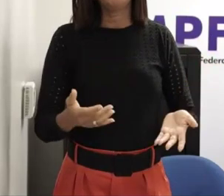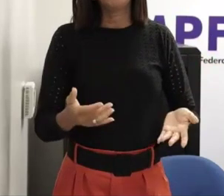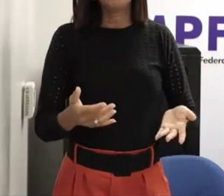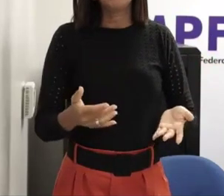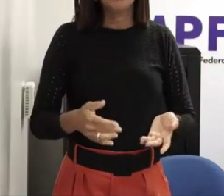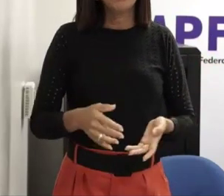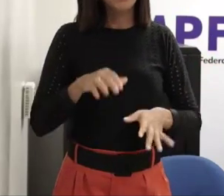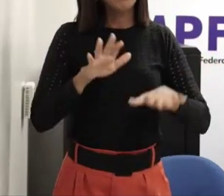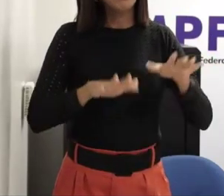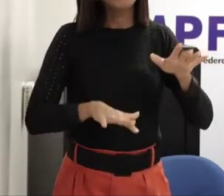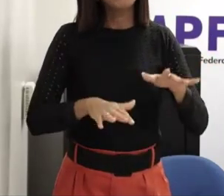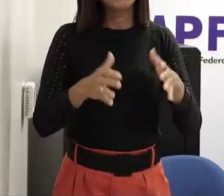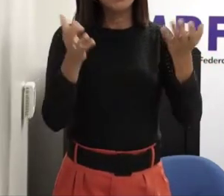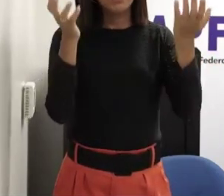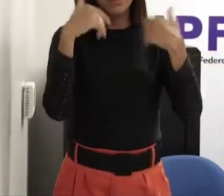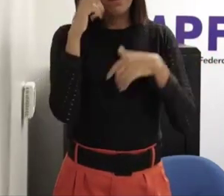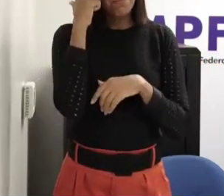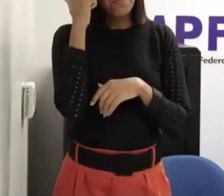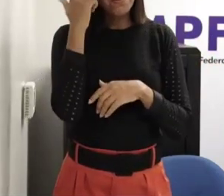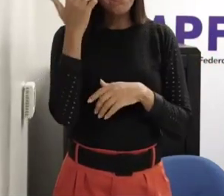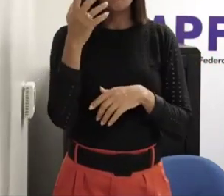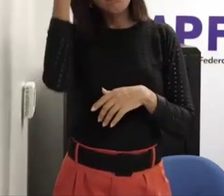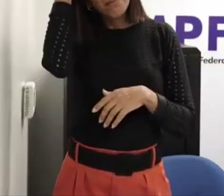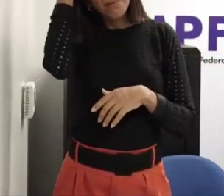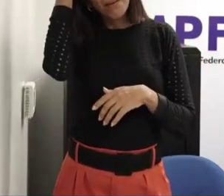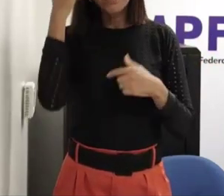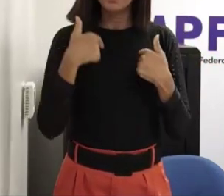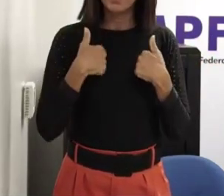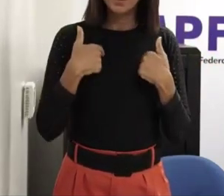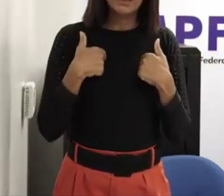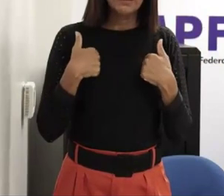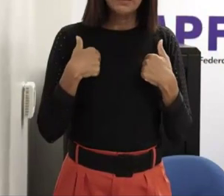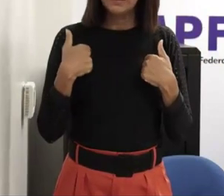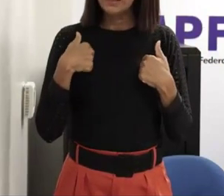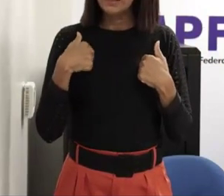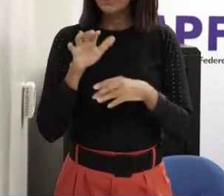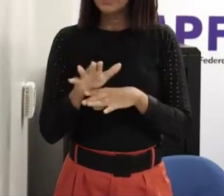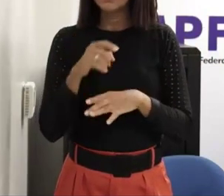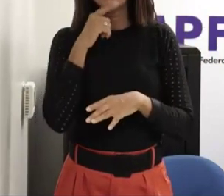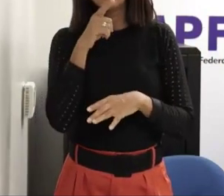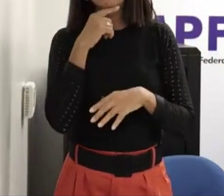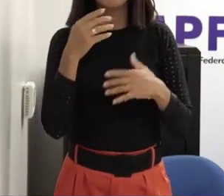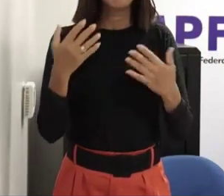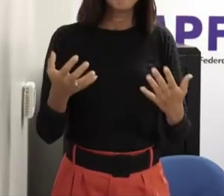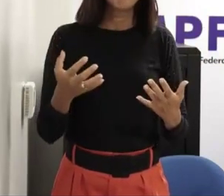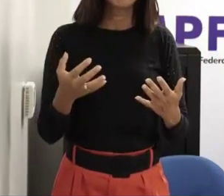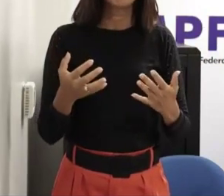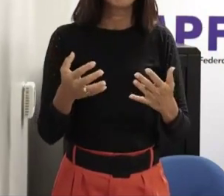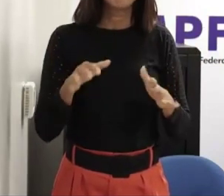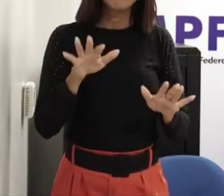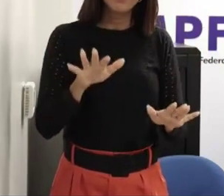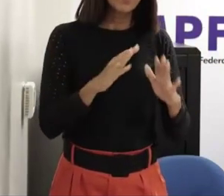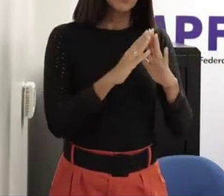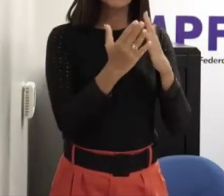então tem que ter um treinamento extensivo em várias esferas escola que são os lugares onde os jovens mais